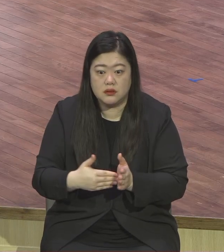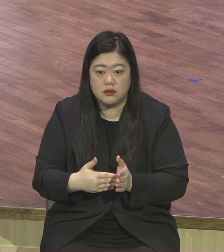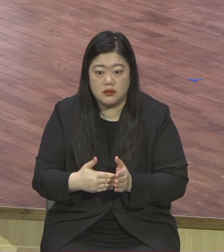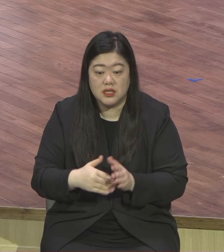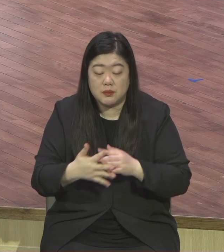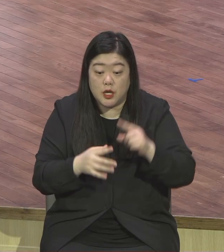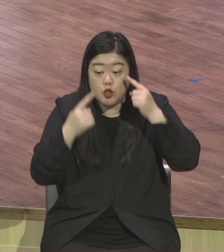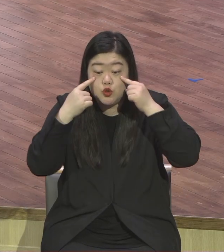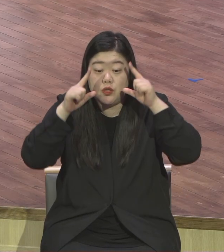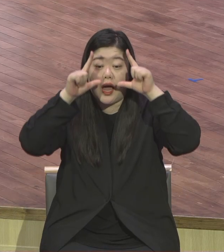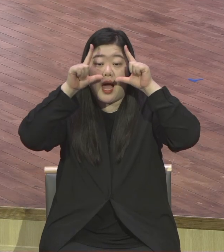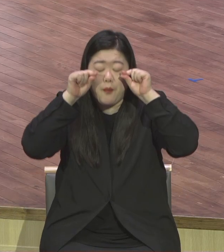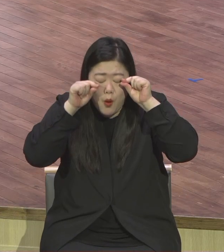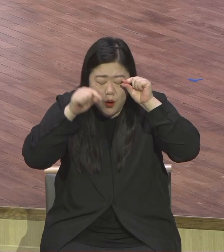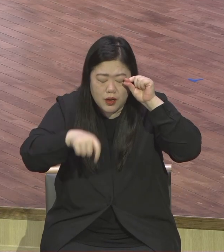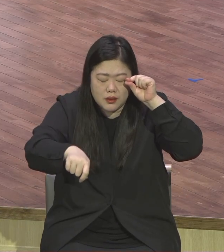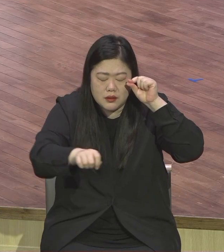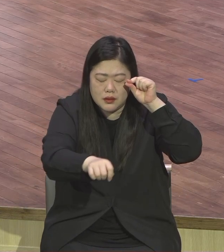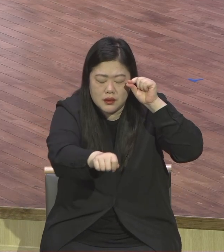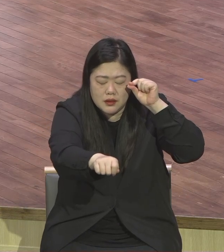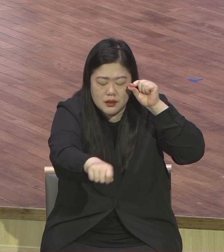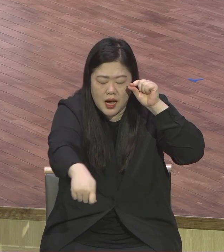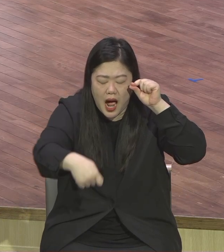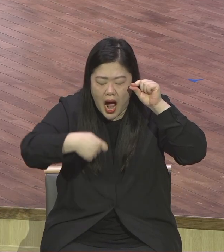평소에 서지 않는 손으로 머리빗기